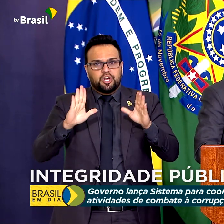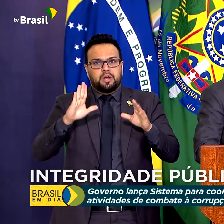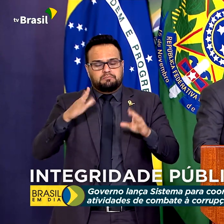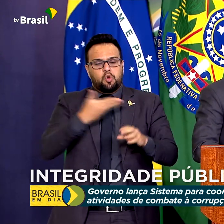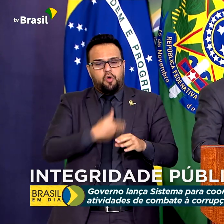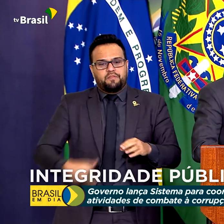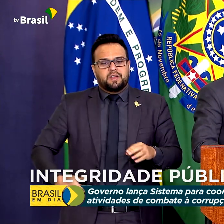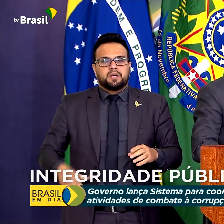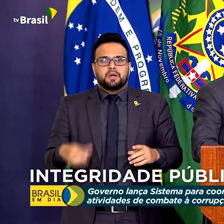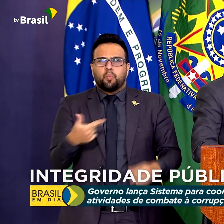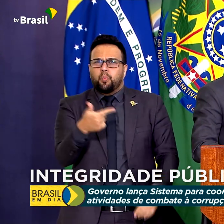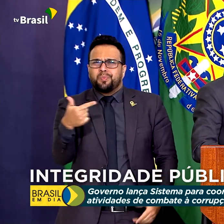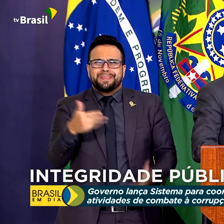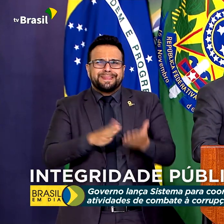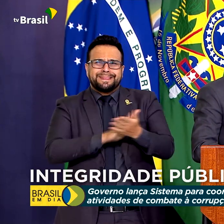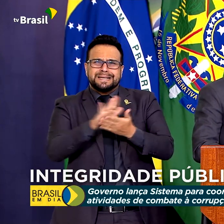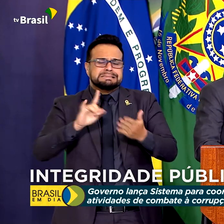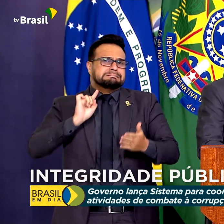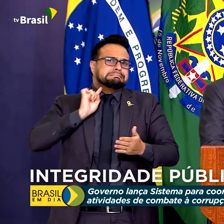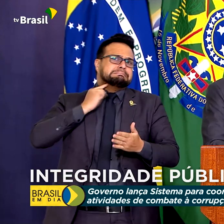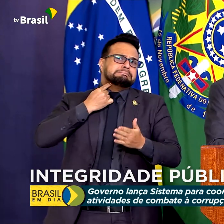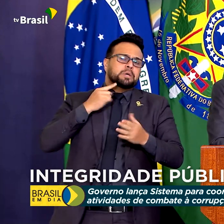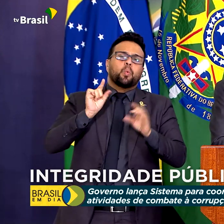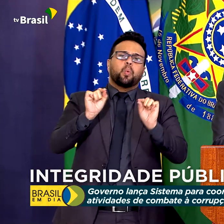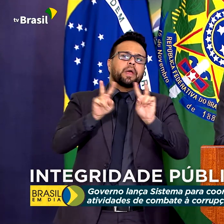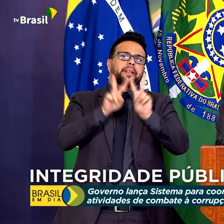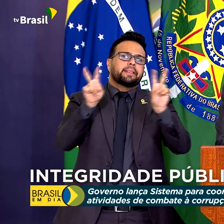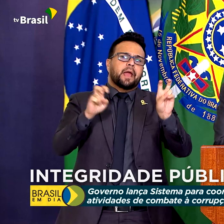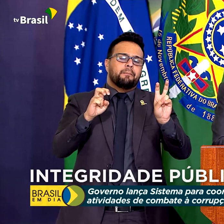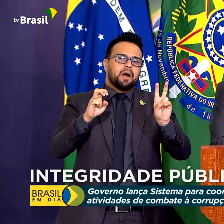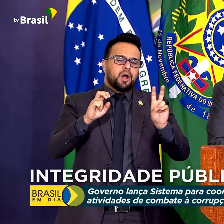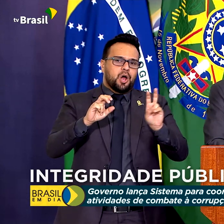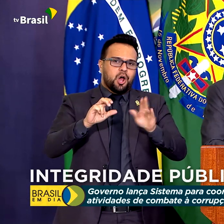sem uma mácula sequer sobre corrupção.